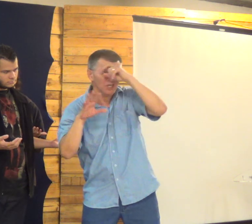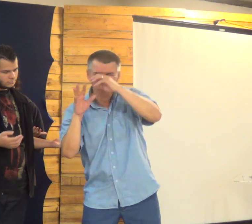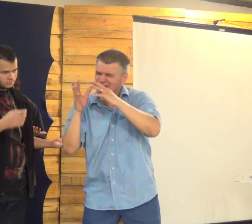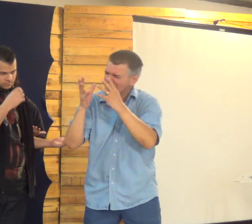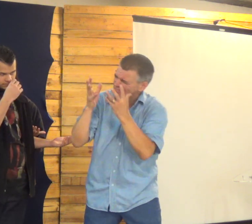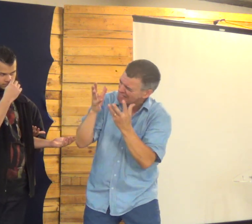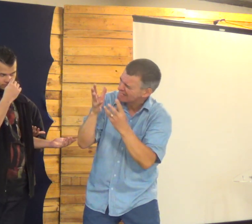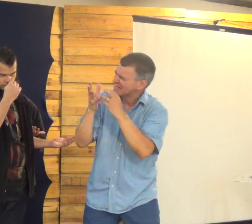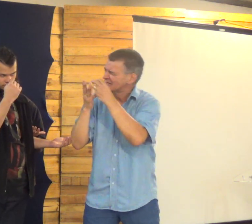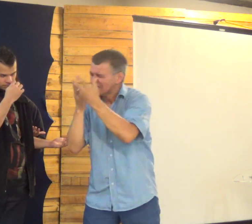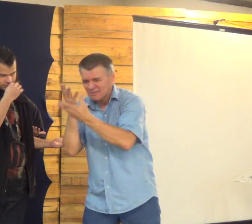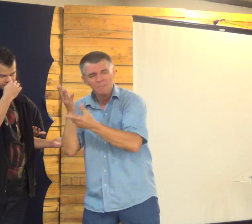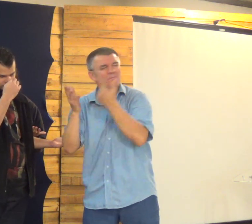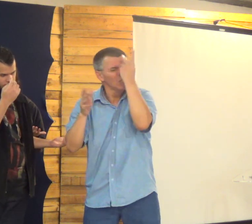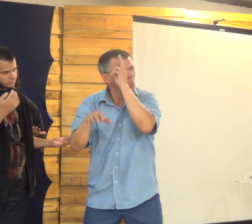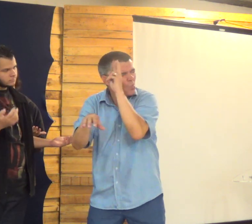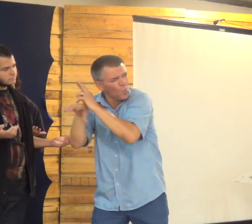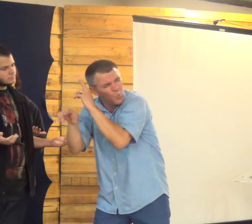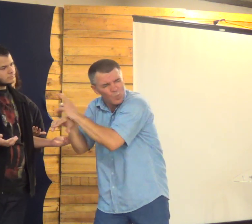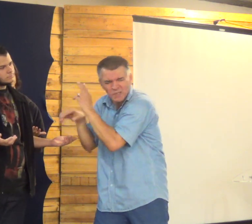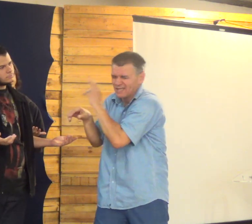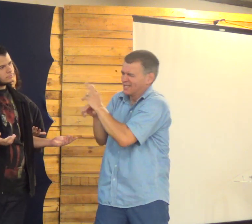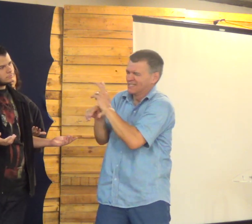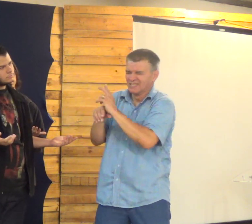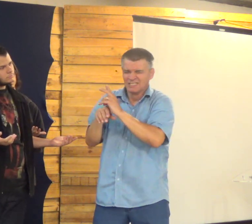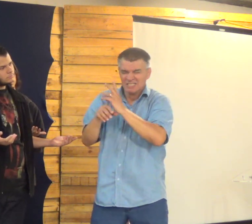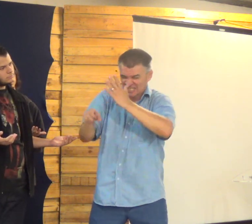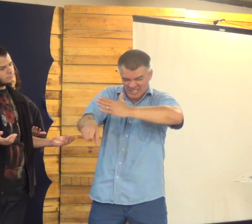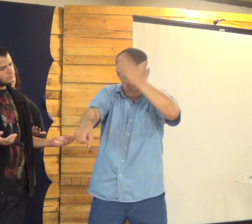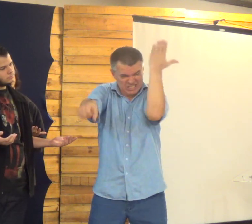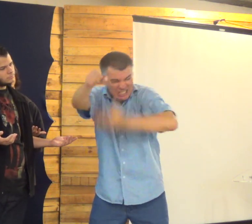Galhos Que deem bons frutos Porque coisas ruins Acontecem